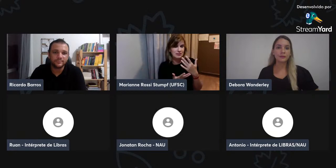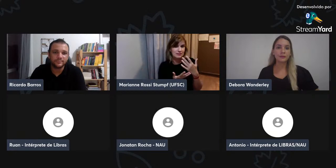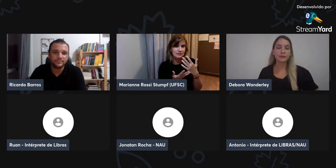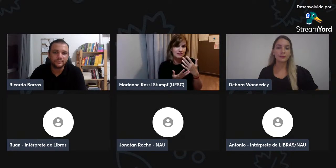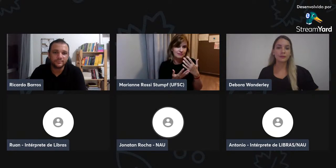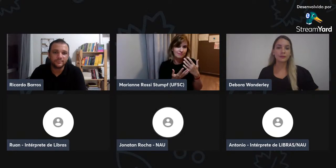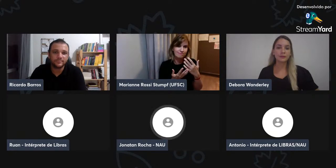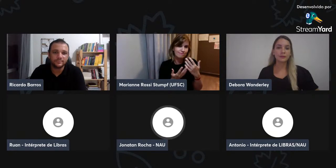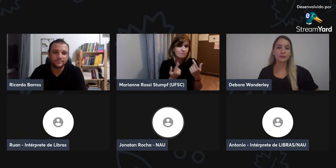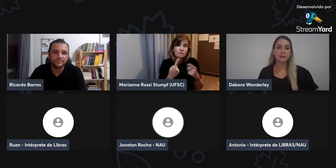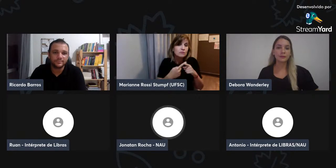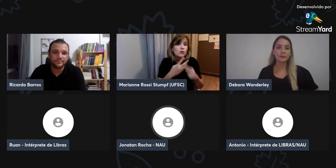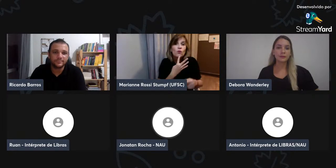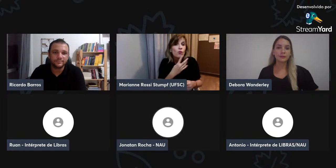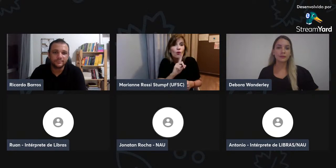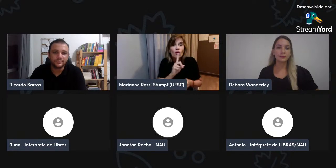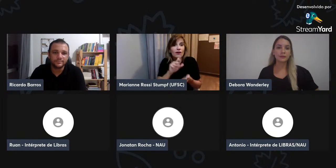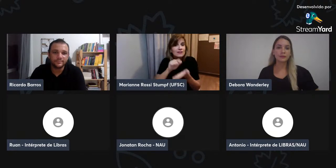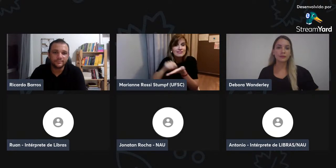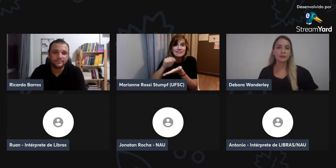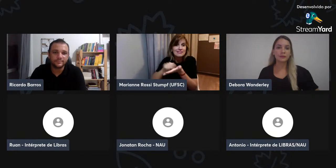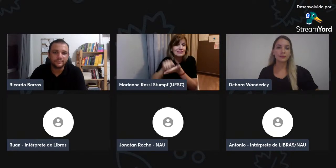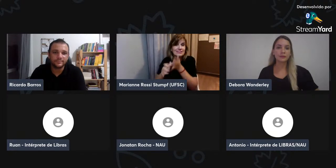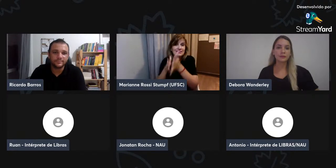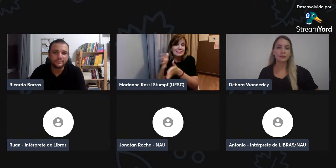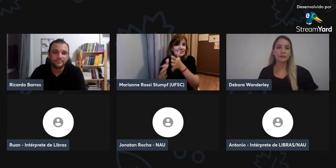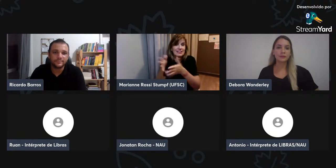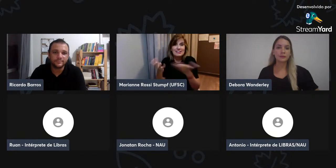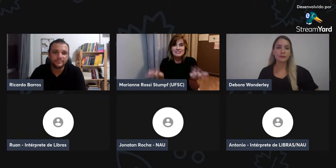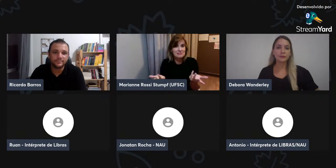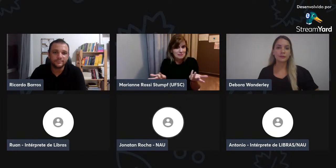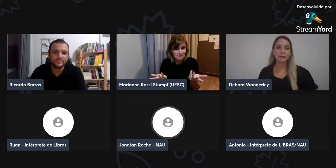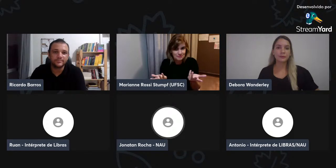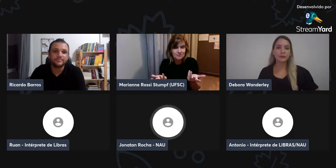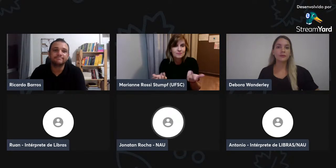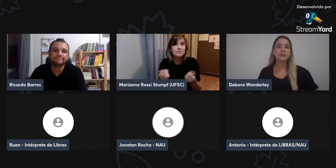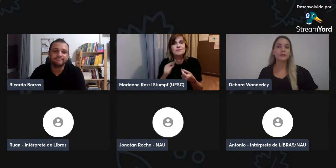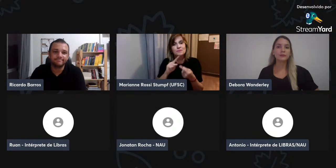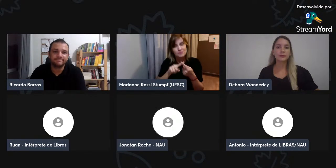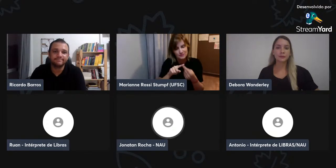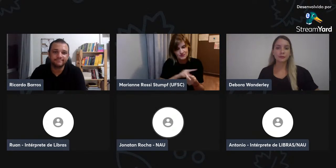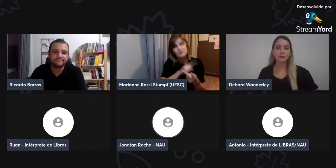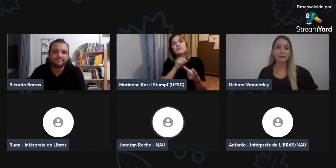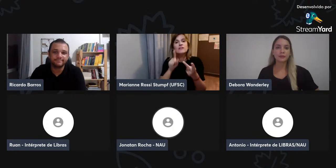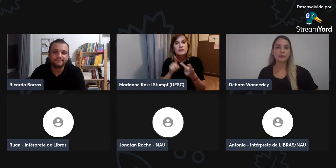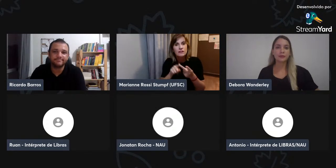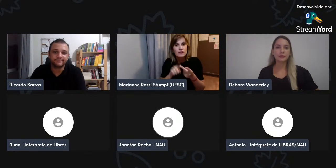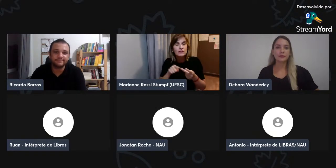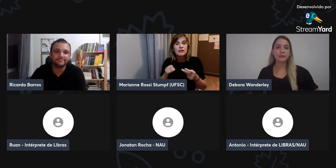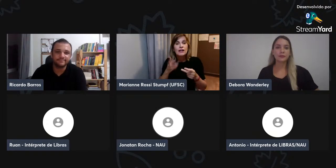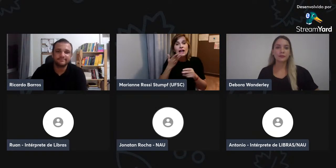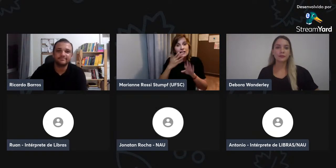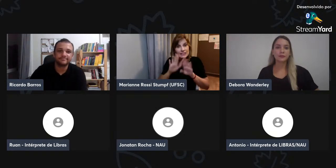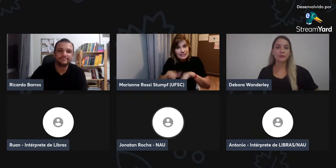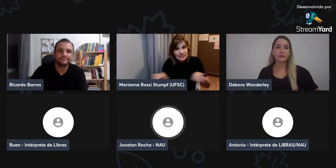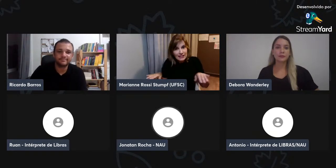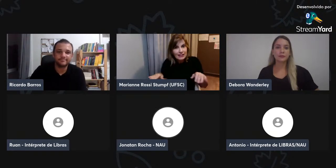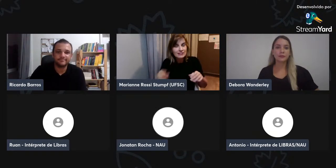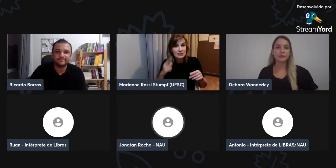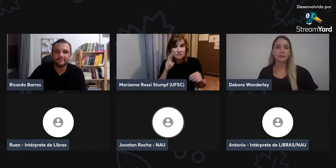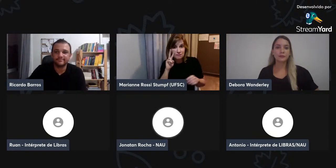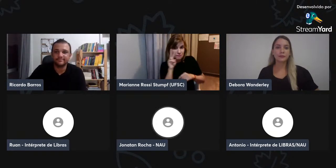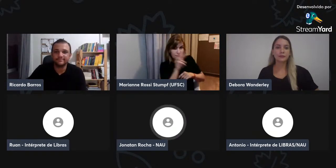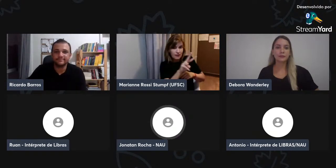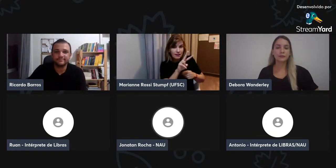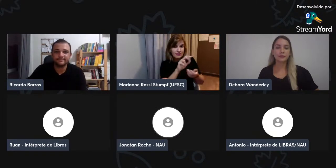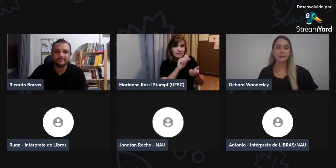né, está incluso o português e a libras, mas não conhecem a escrita de sinais, então, é importante